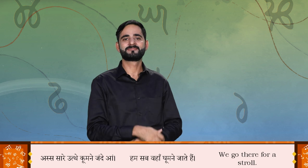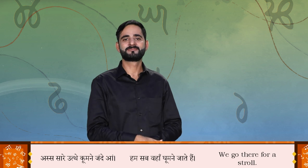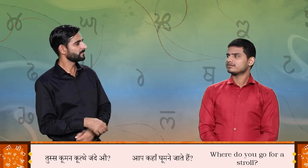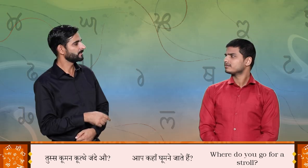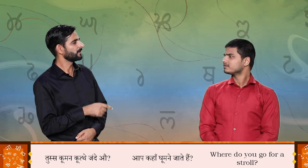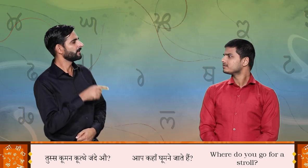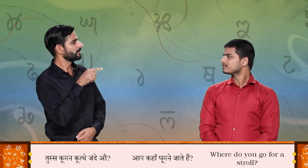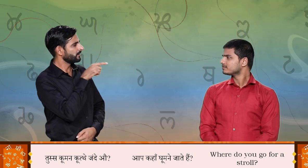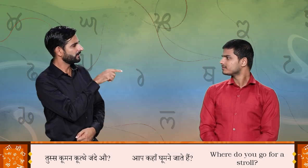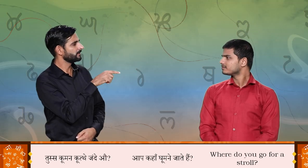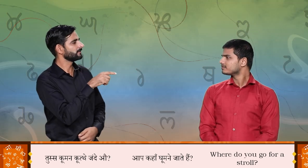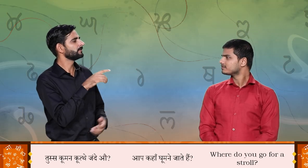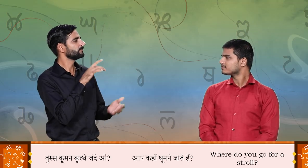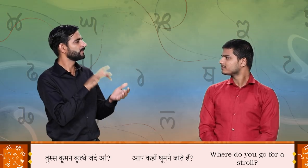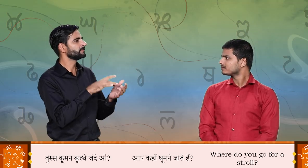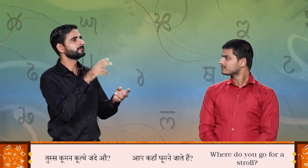तुस कुमन कुथे जन्दे हो